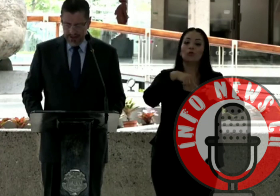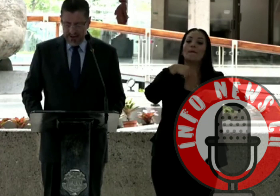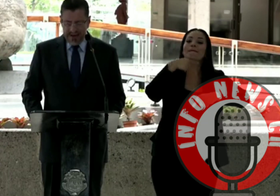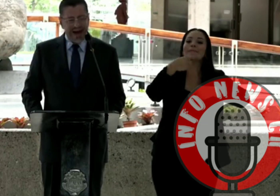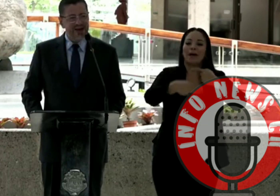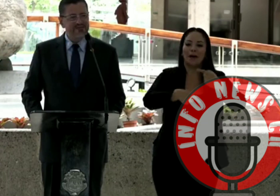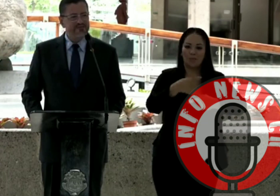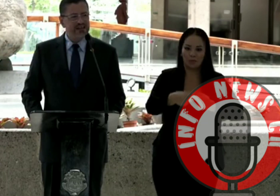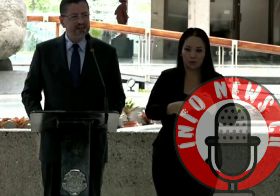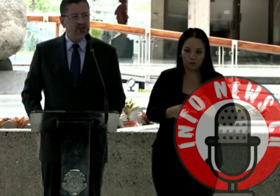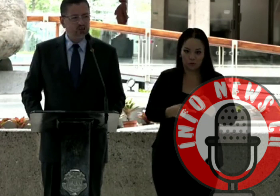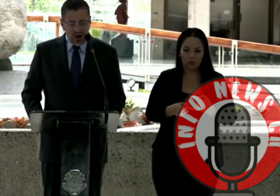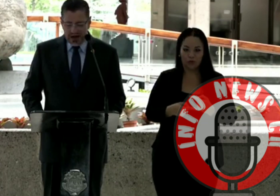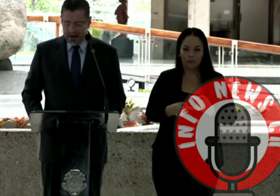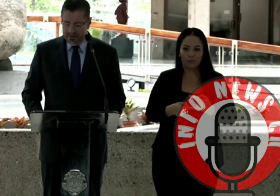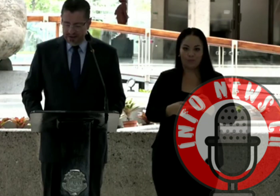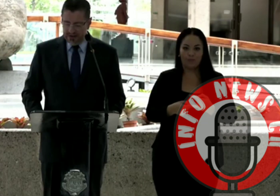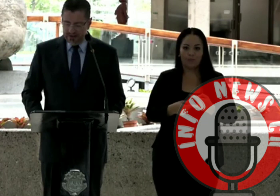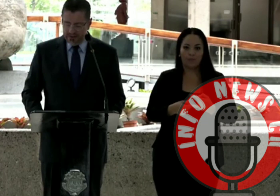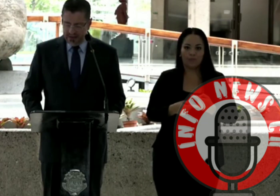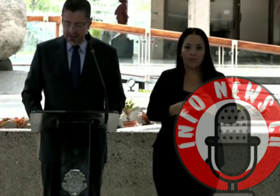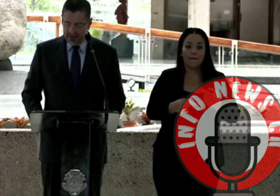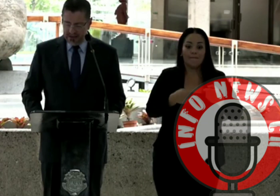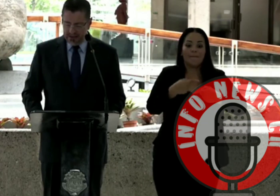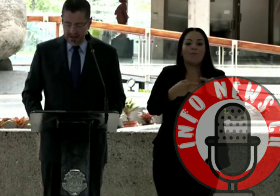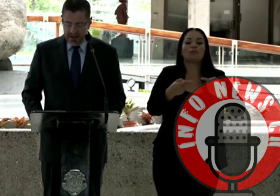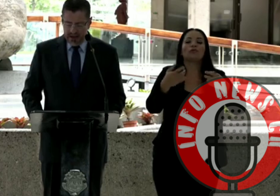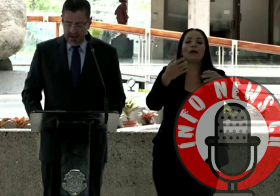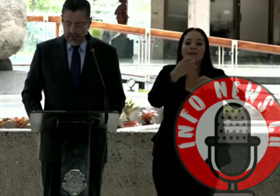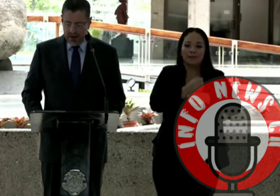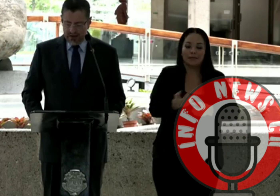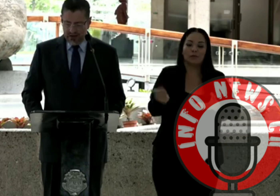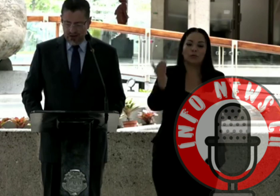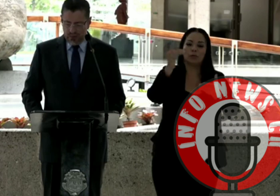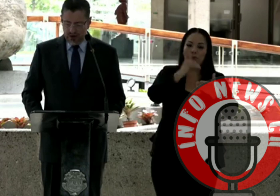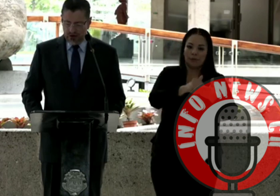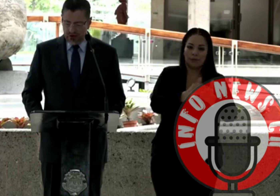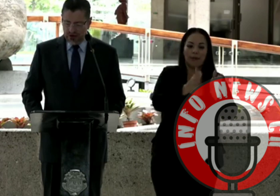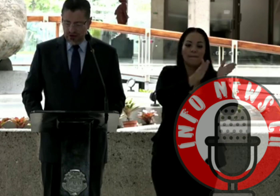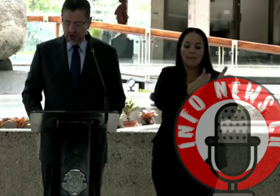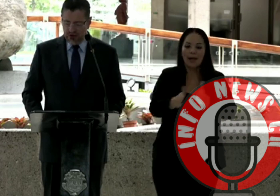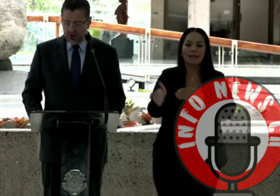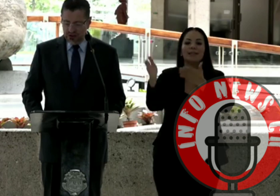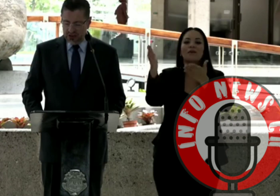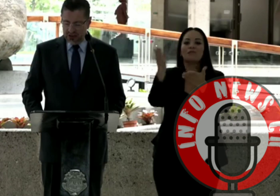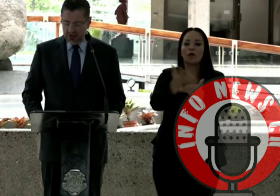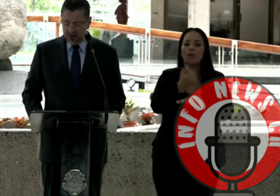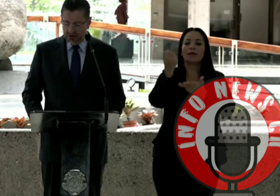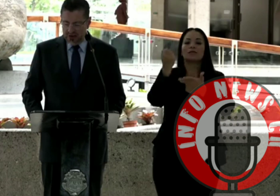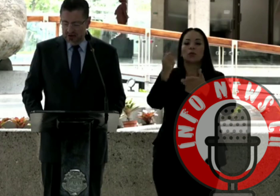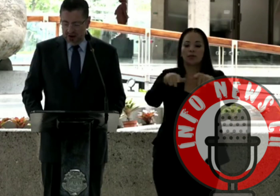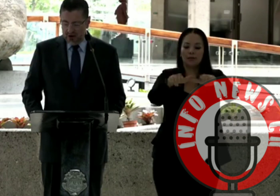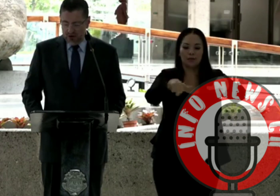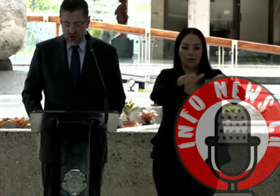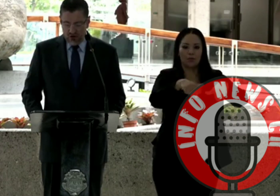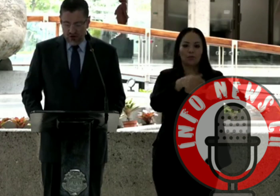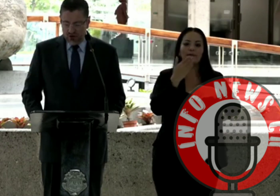a efectuar efectivamente el plan de recuperación de territorios indígenas.